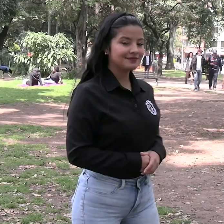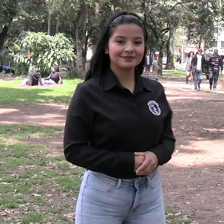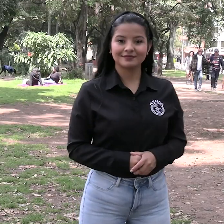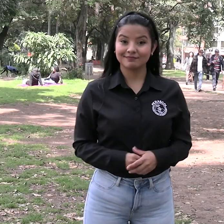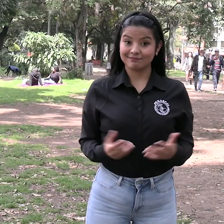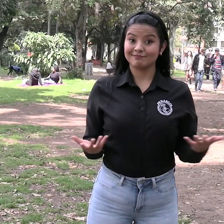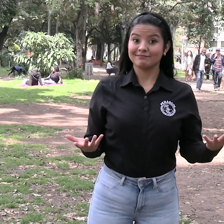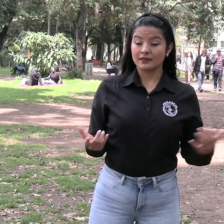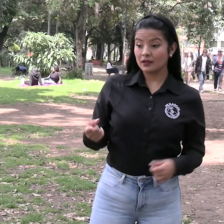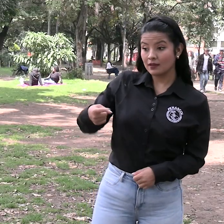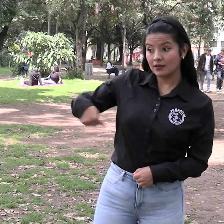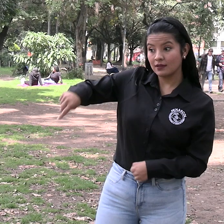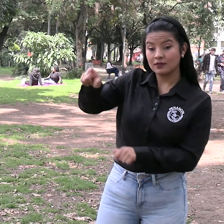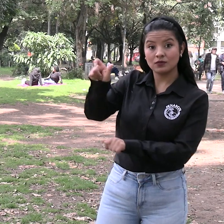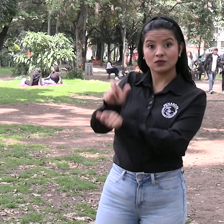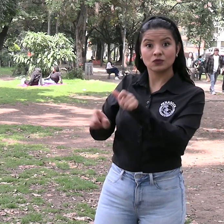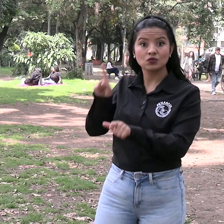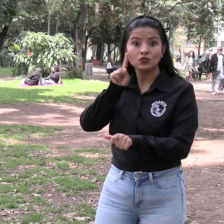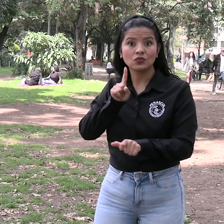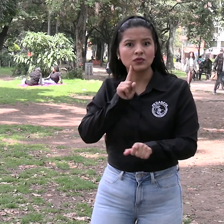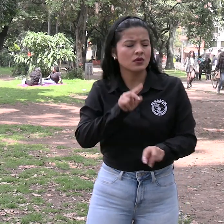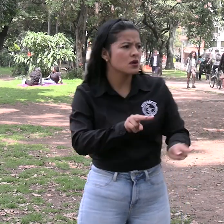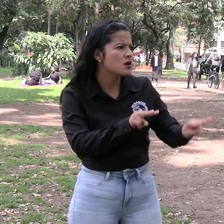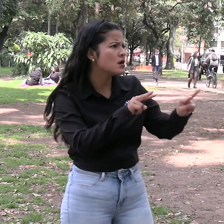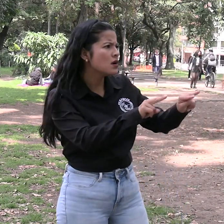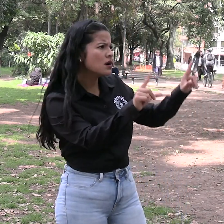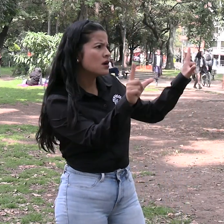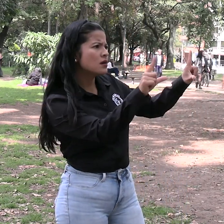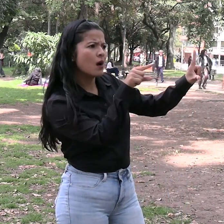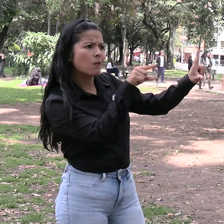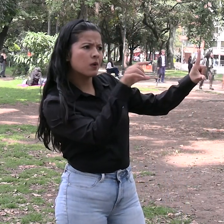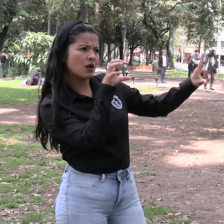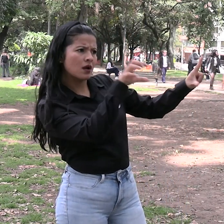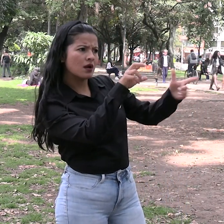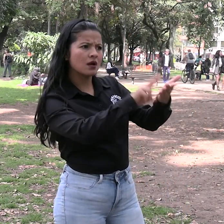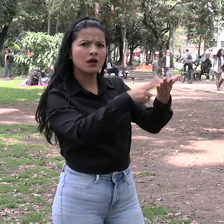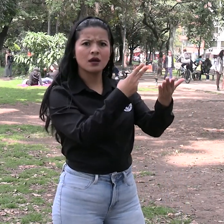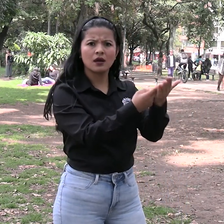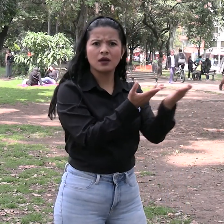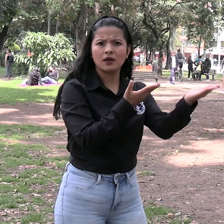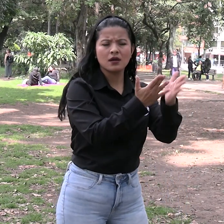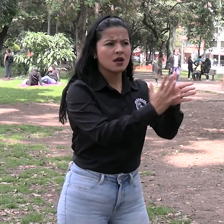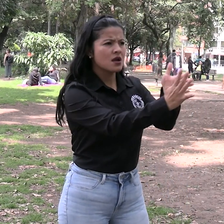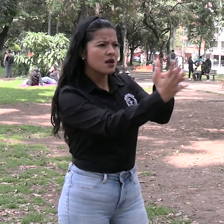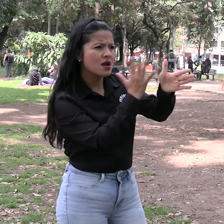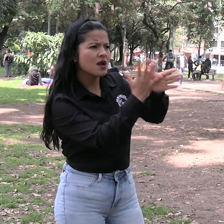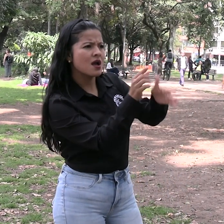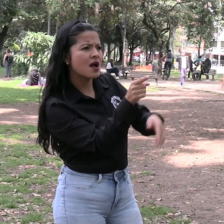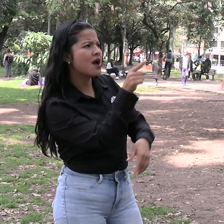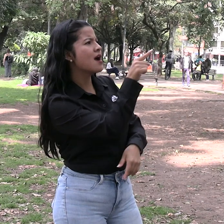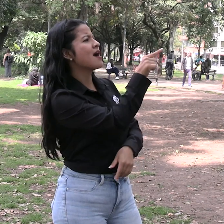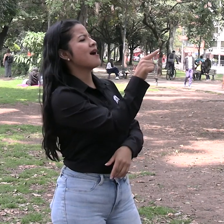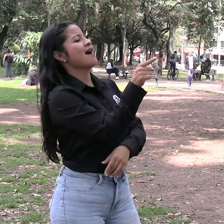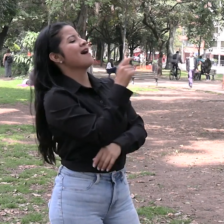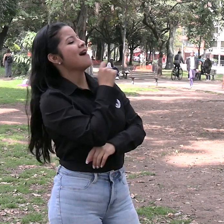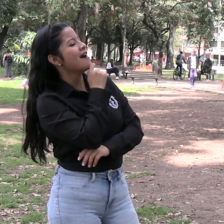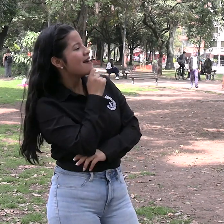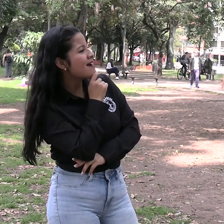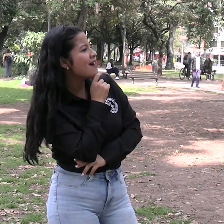Las personas sordas fueron beneficiadas con el servicio de interpretación al obtener la